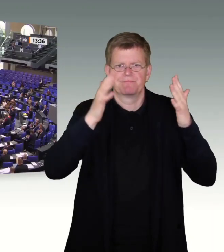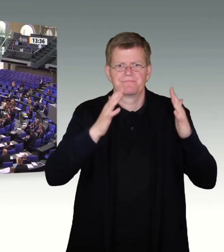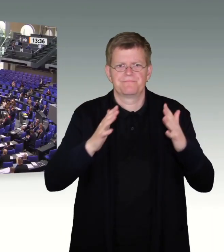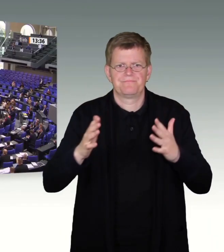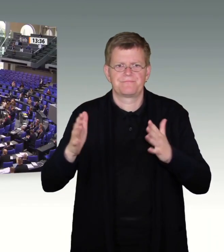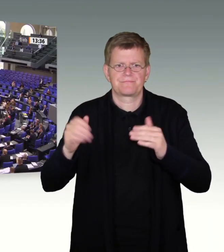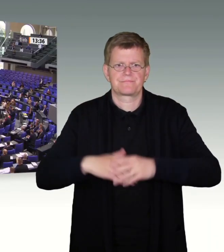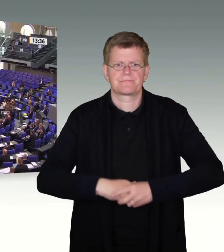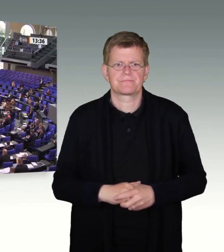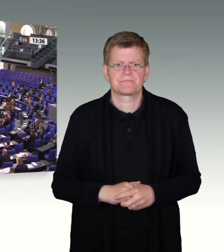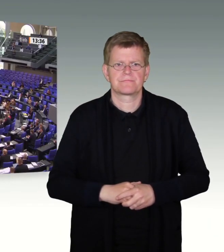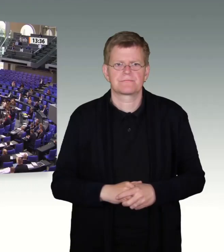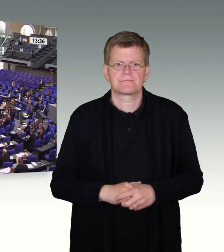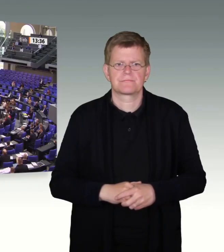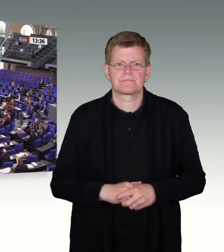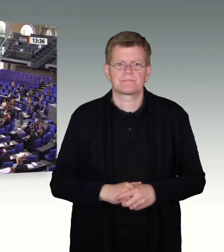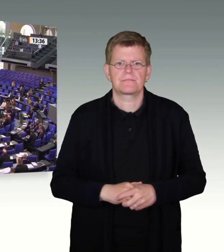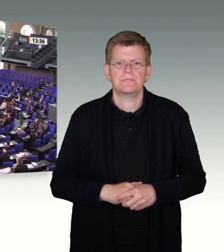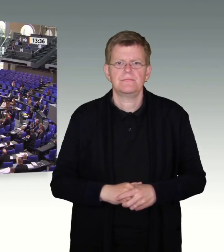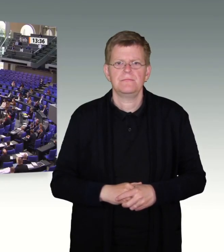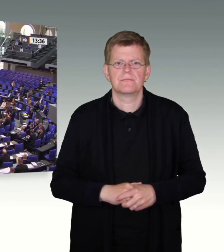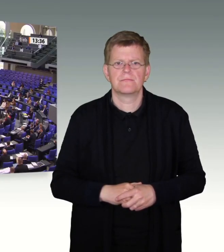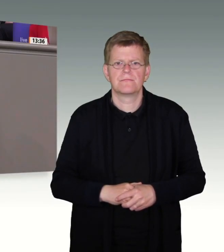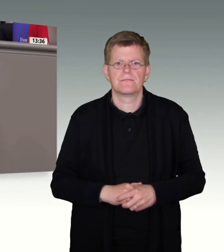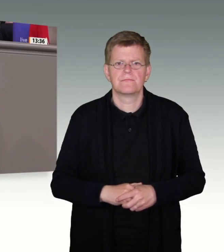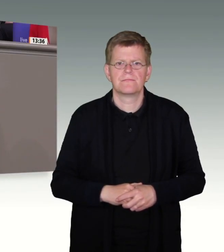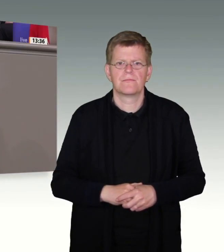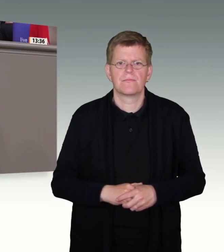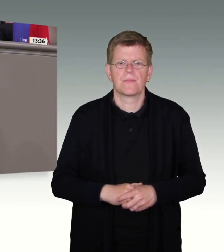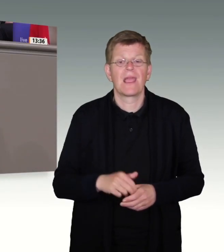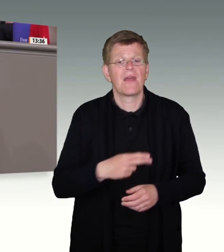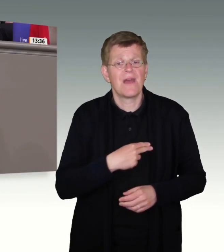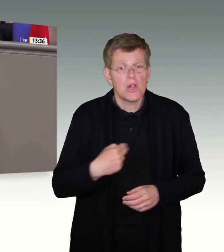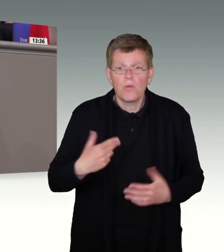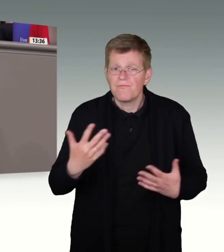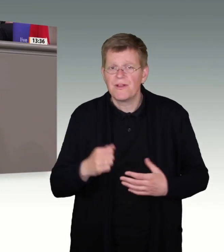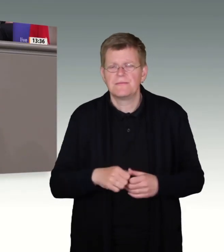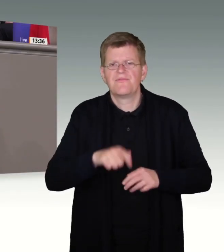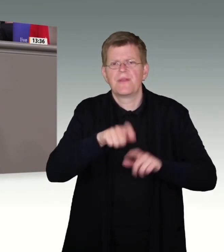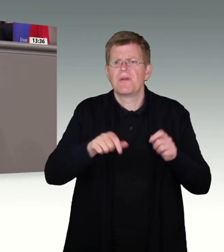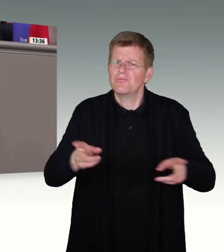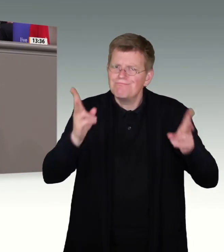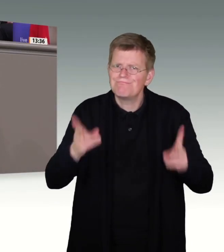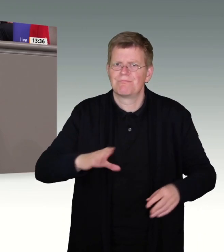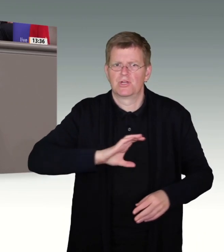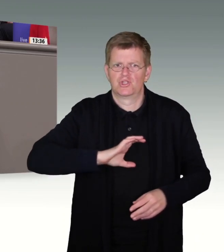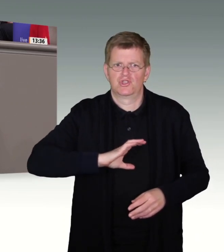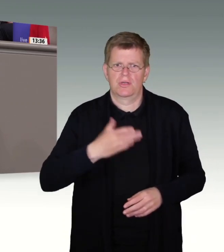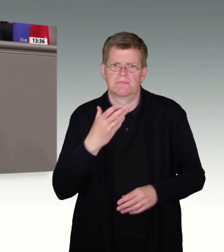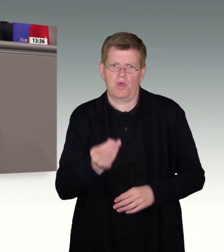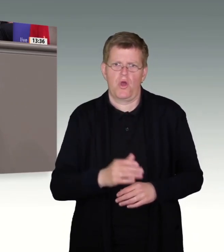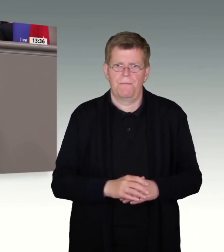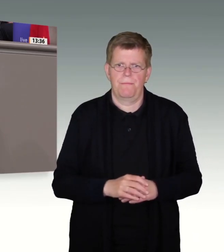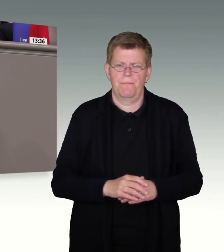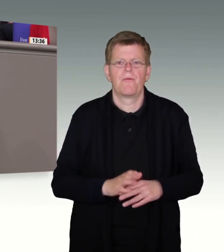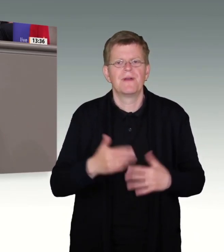Es lohnt sich, den Menschen eine echte Chance zu geben. Stellvertretend für viele individuelle Geschichten von Personen, die